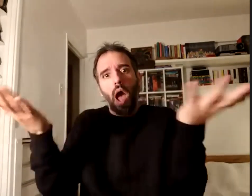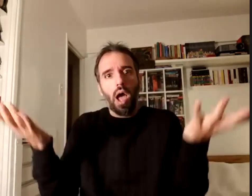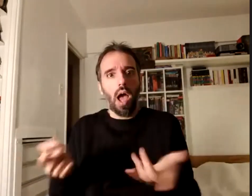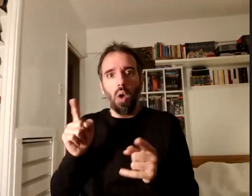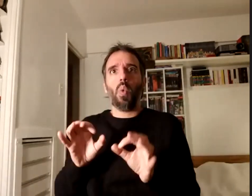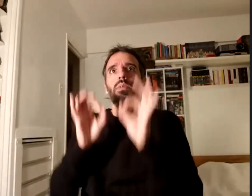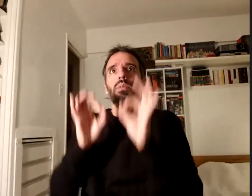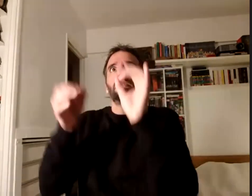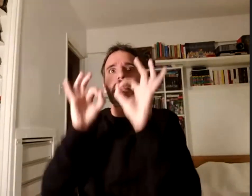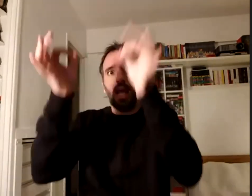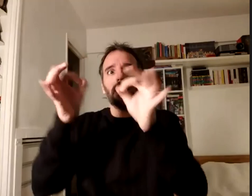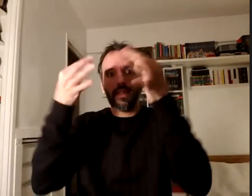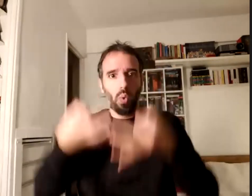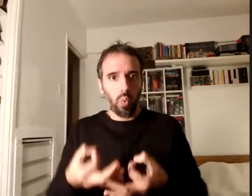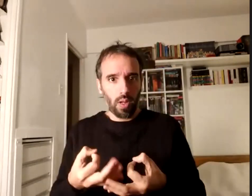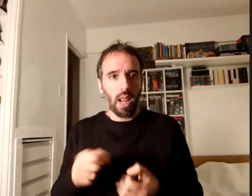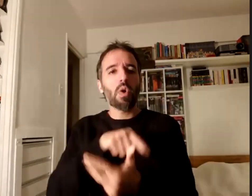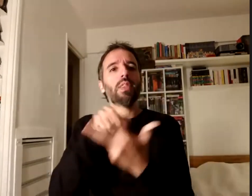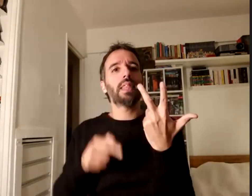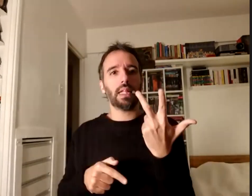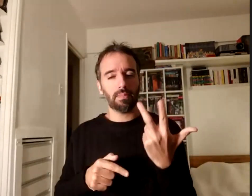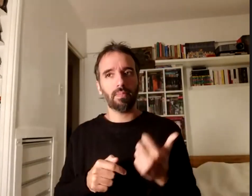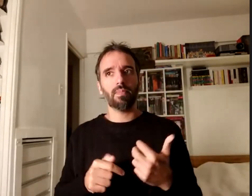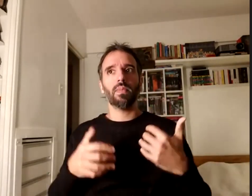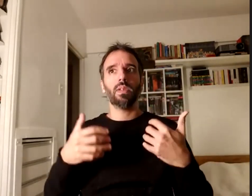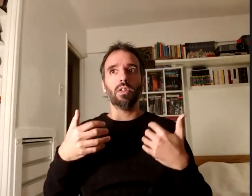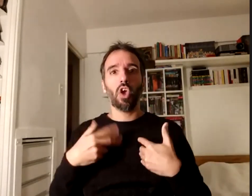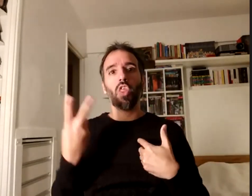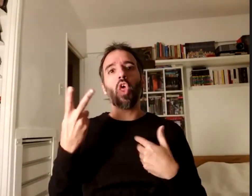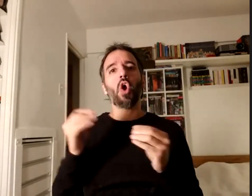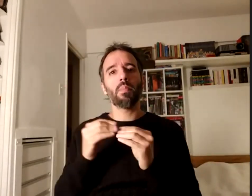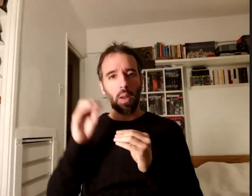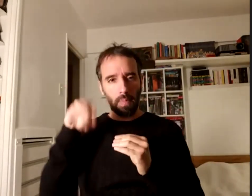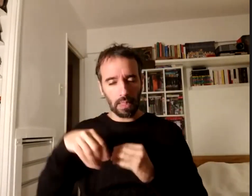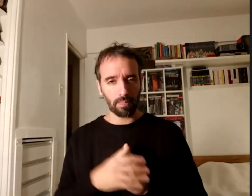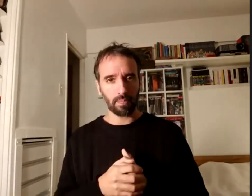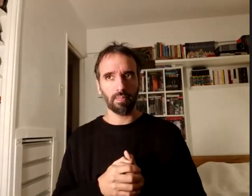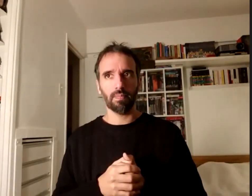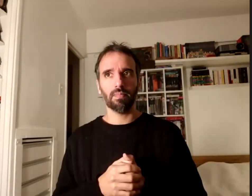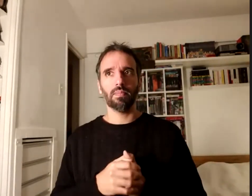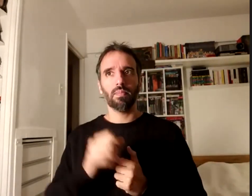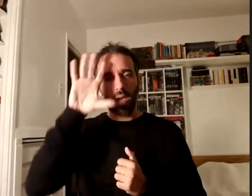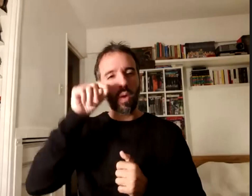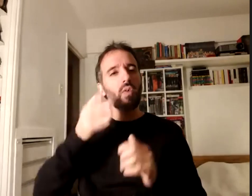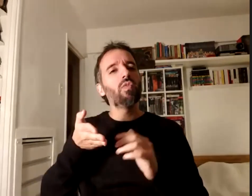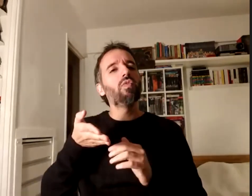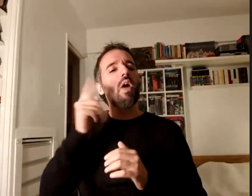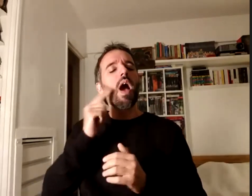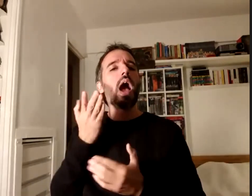éramos tres yo y dos compañeros más me acuerdo que fuimos a pedir por el ingreso irrestricto